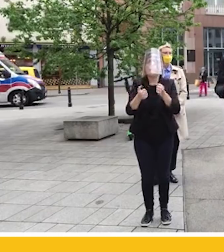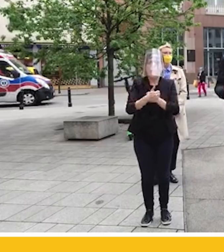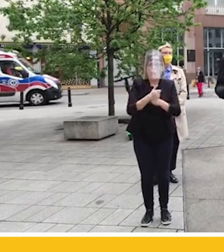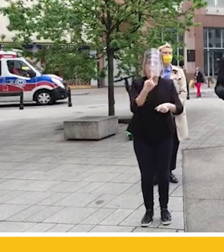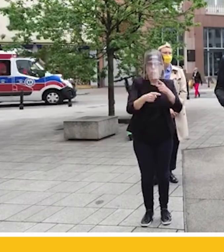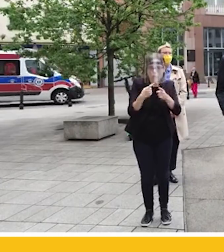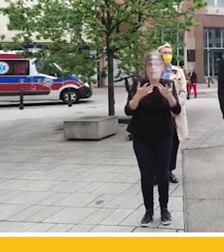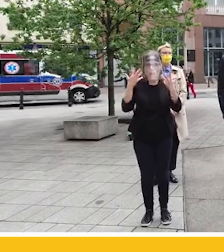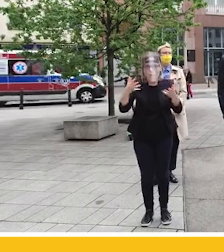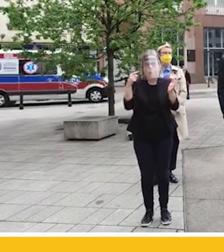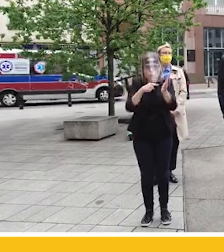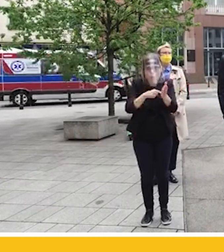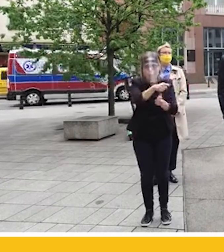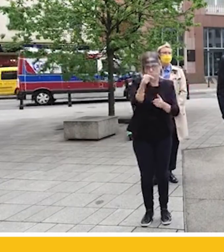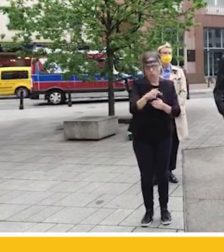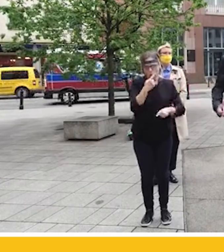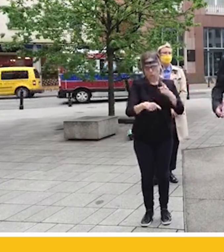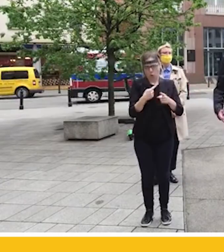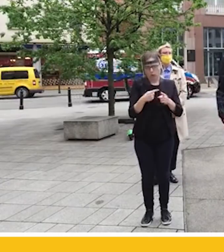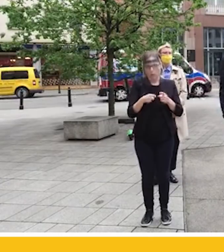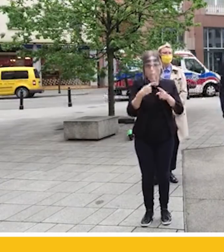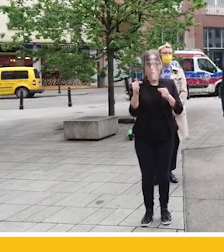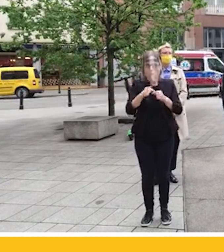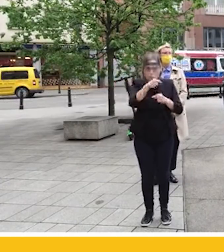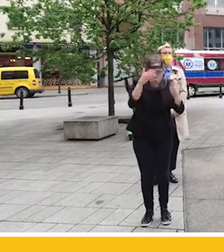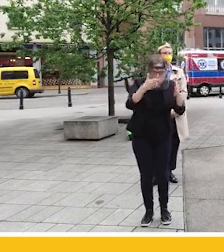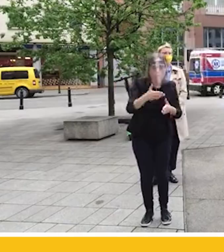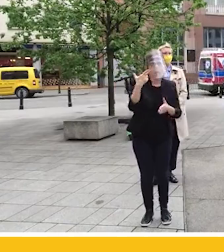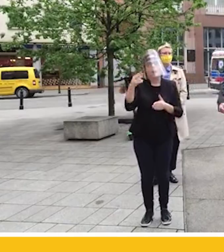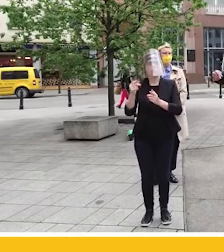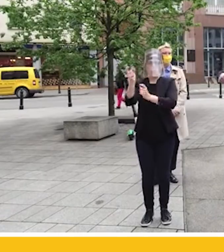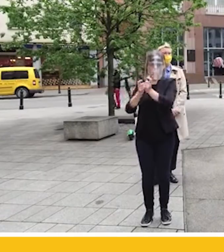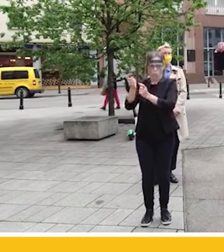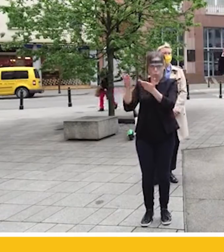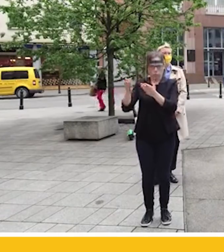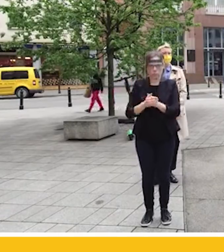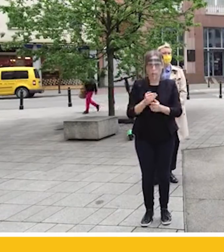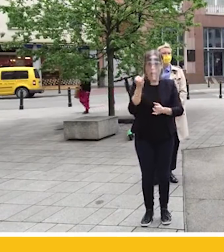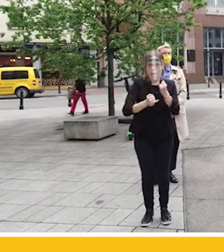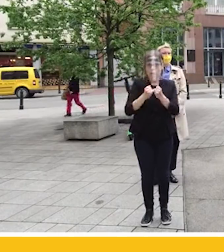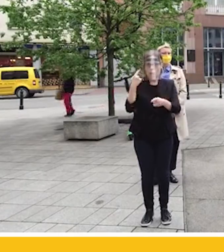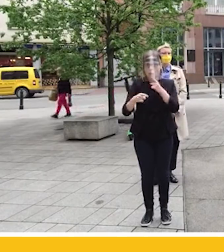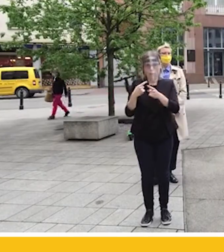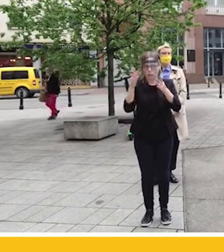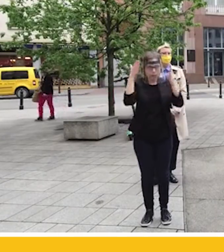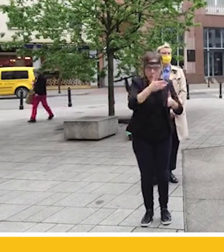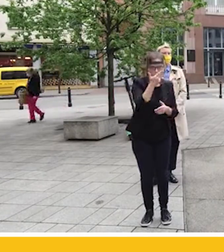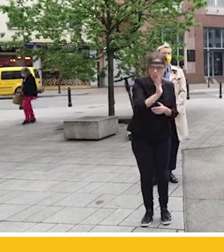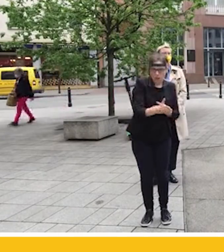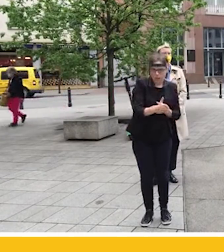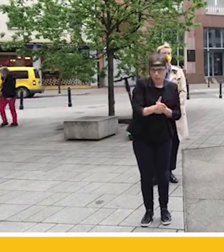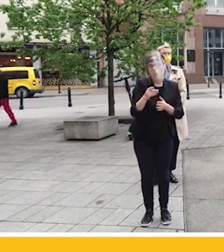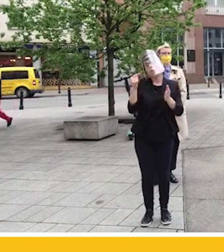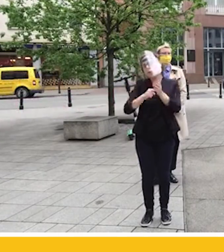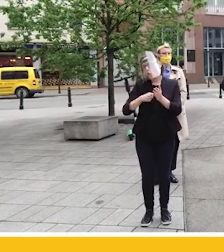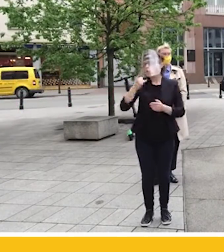właśnie tym polityka dzisiaj powinna się zajmować, a nie tymi przepychankami, które obserwujemy. Jeżeli polityka tym się nie zacznie zajmować, to zawsze